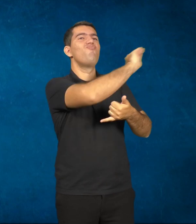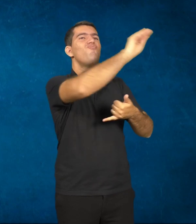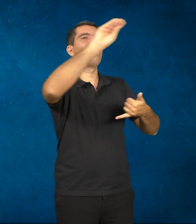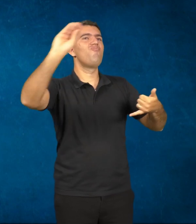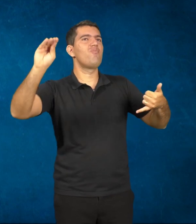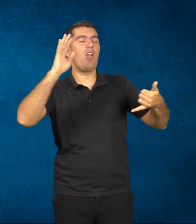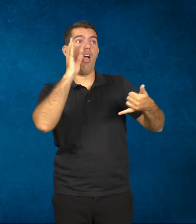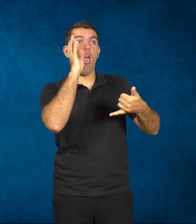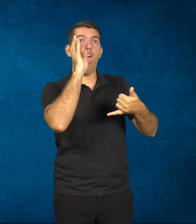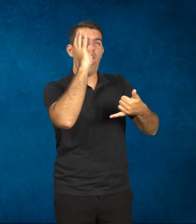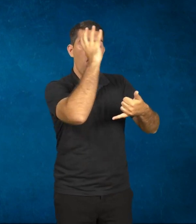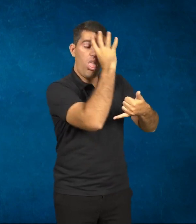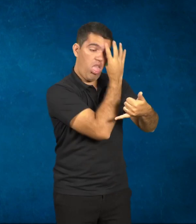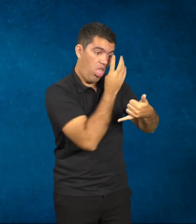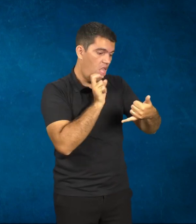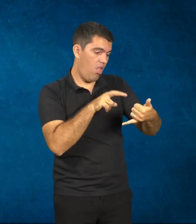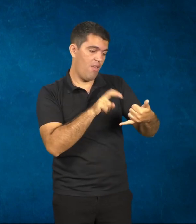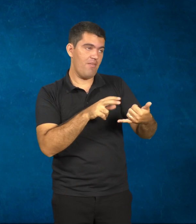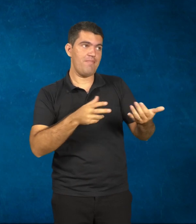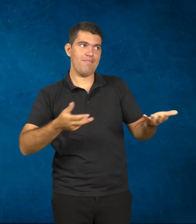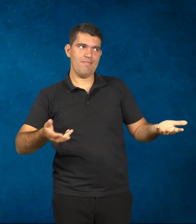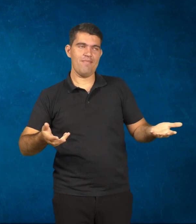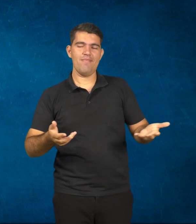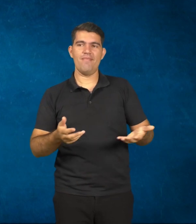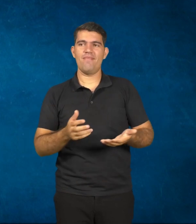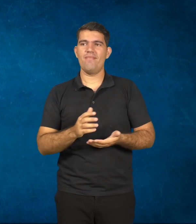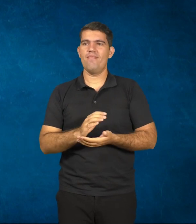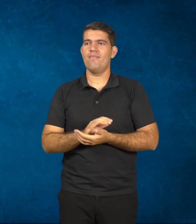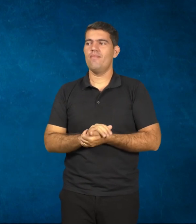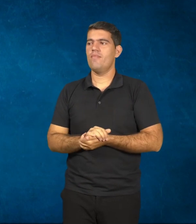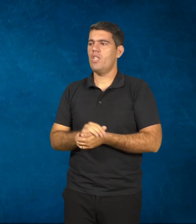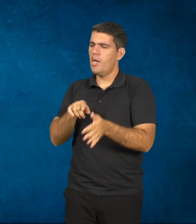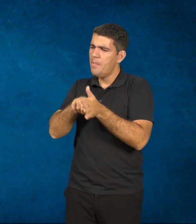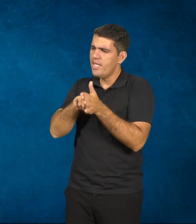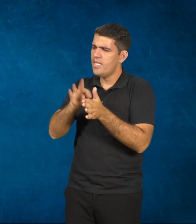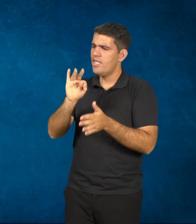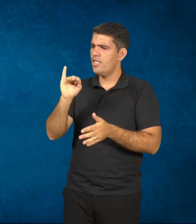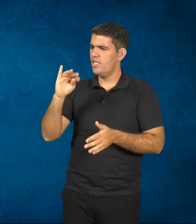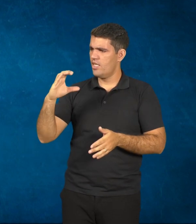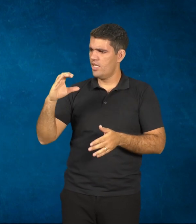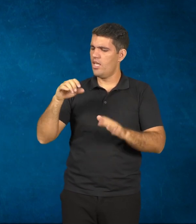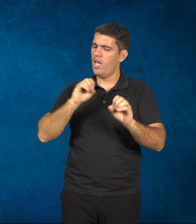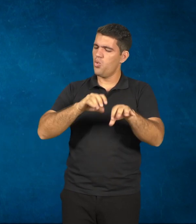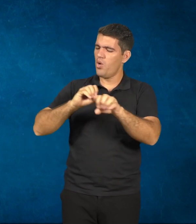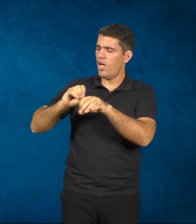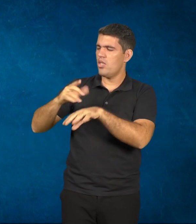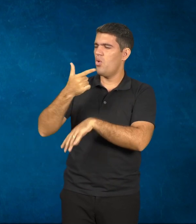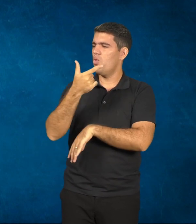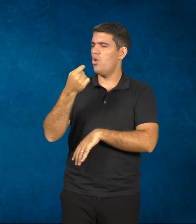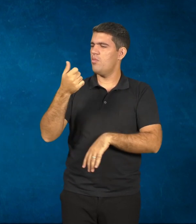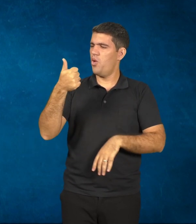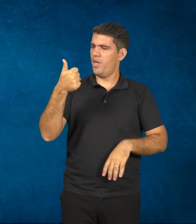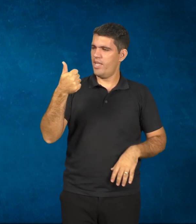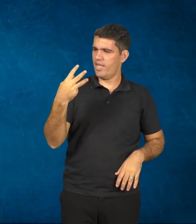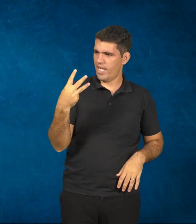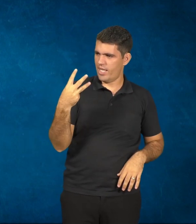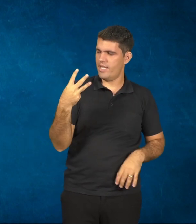desvia o foco. A pesquisa TIC Educação de 2013, ela aponta que nas escolas